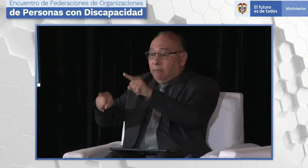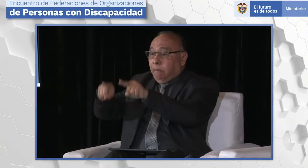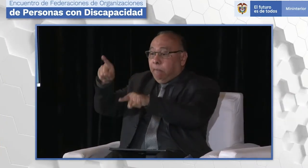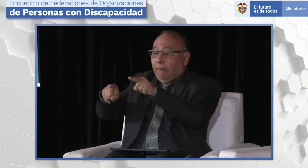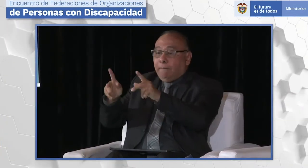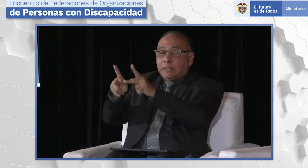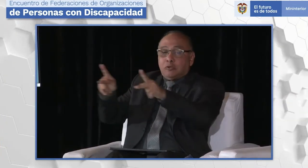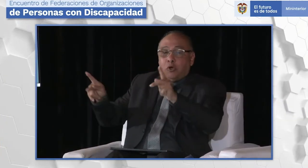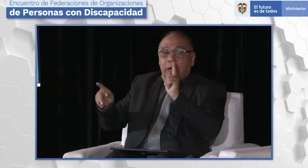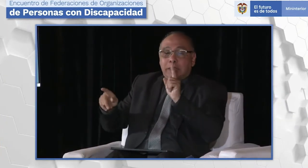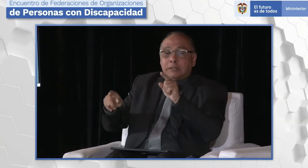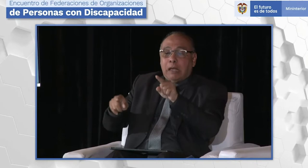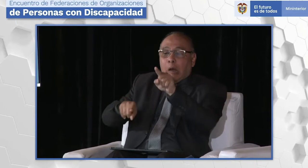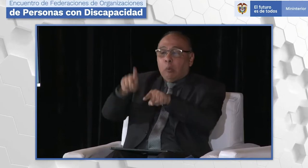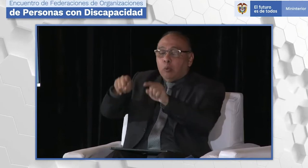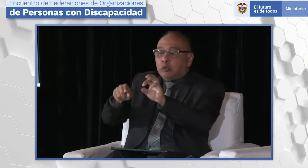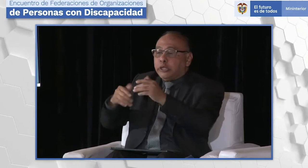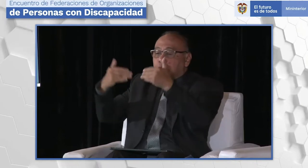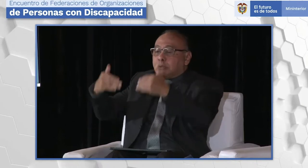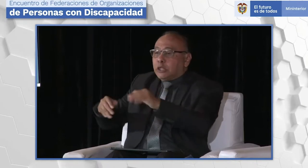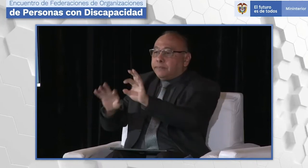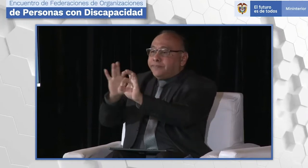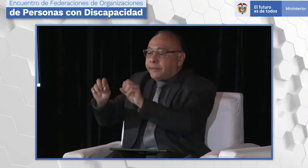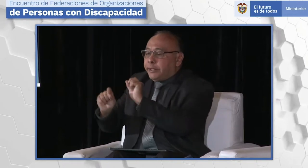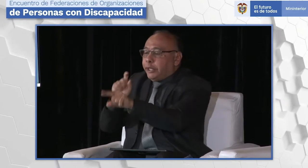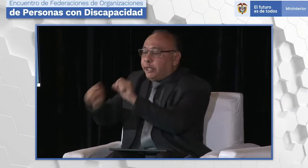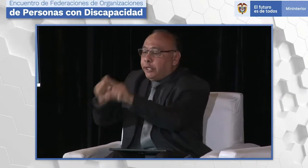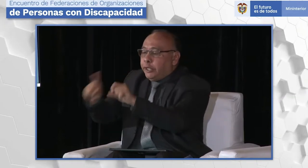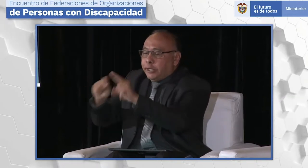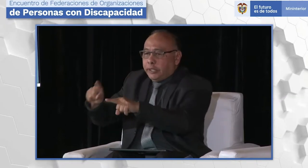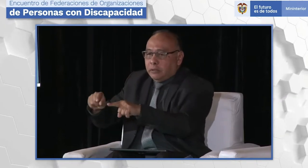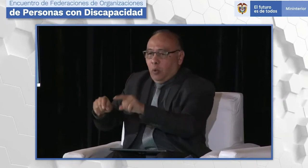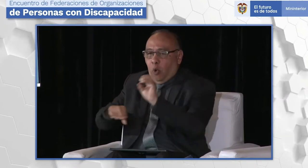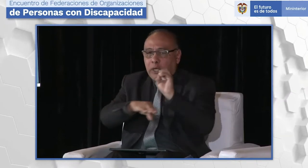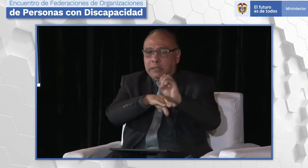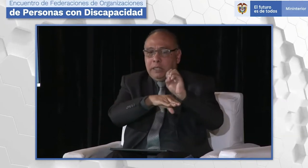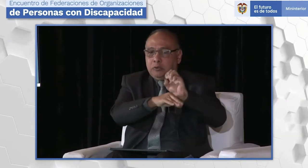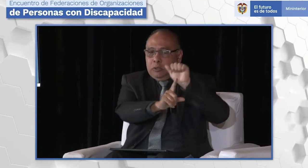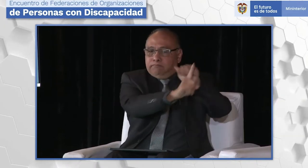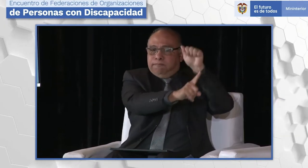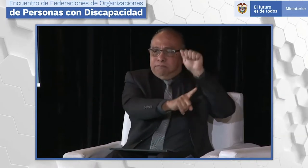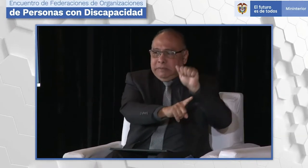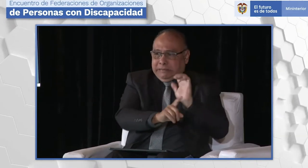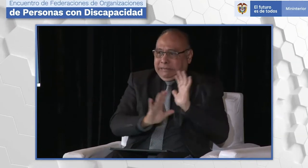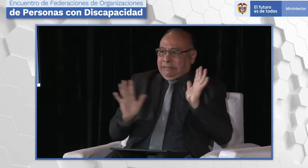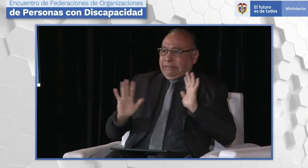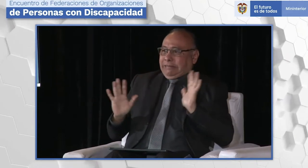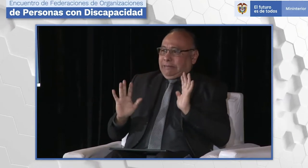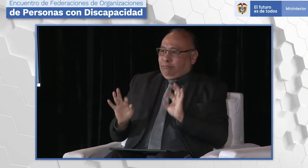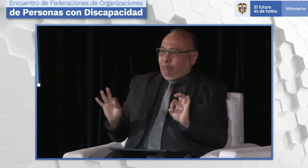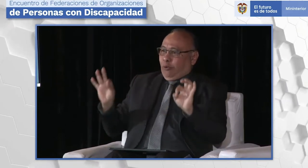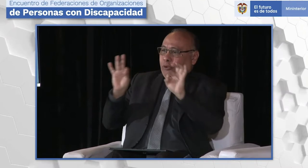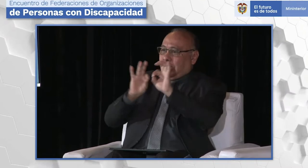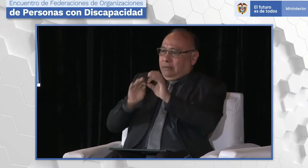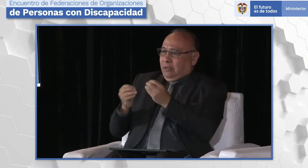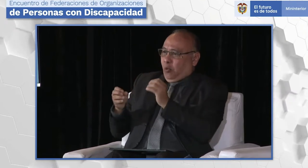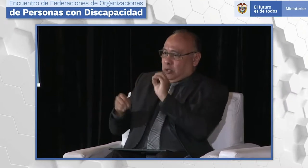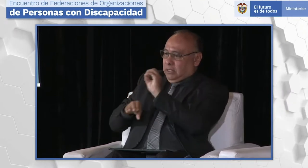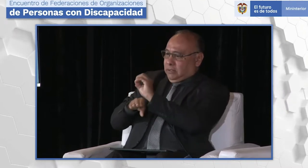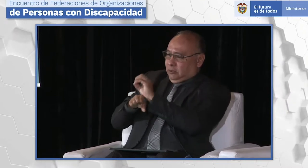Existen entidades actualmente desde el gobierno que escogen, digamos, una o dos, tal vez tres discapacidades